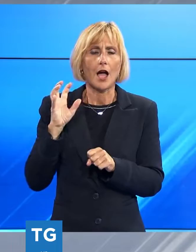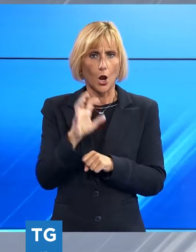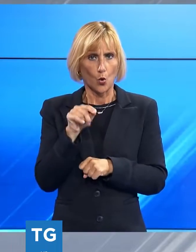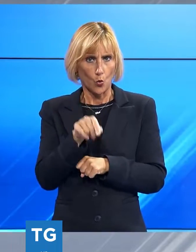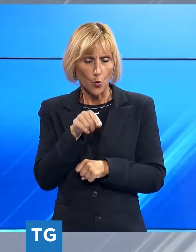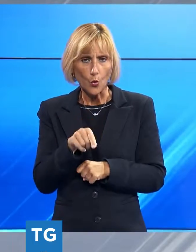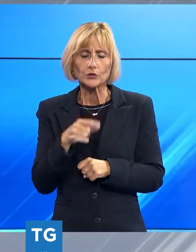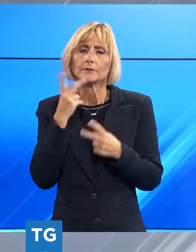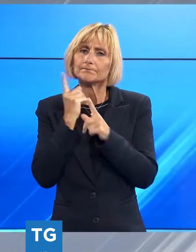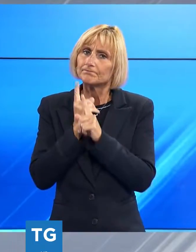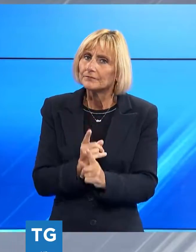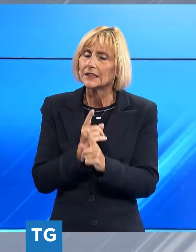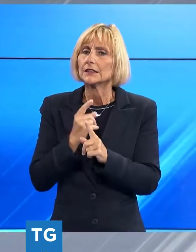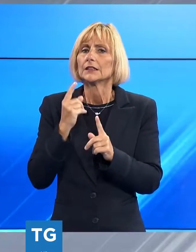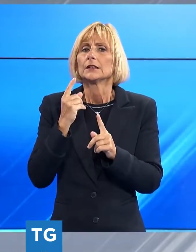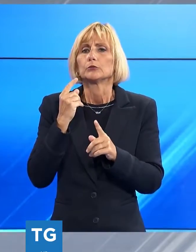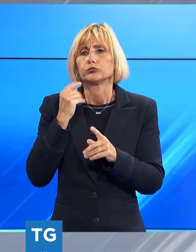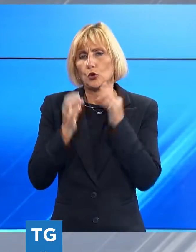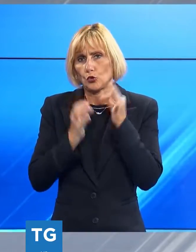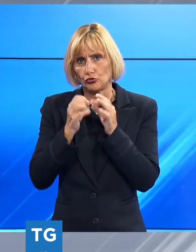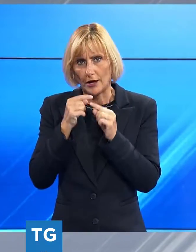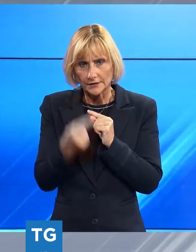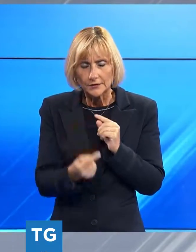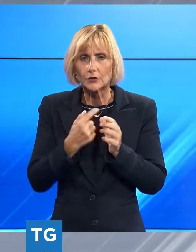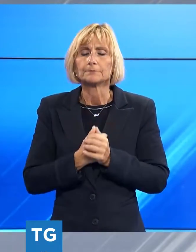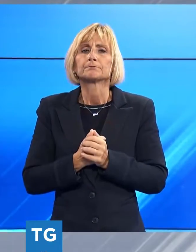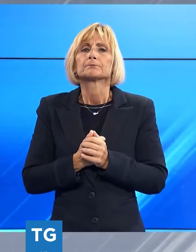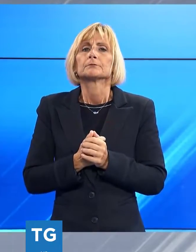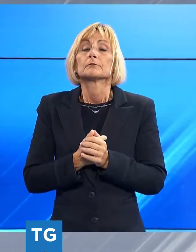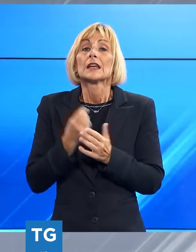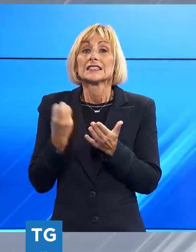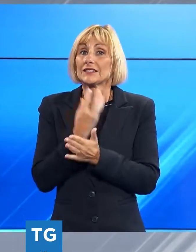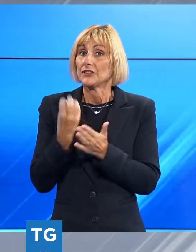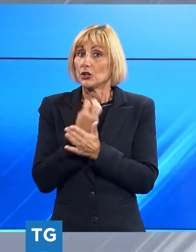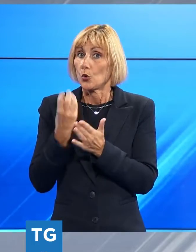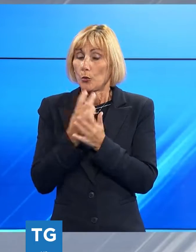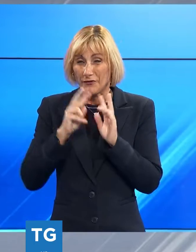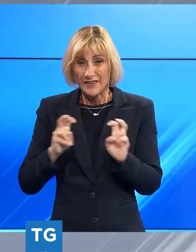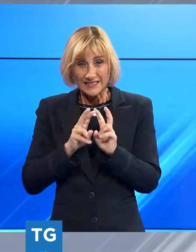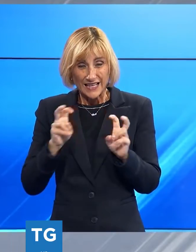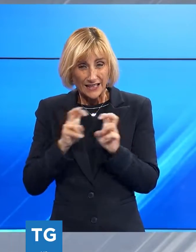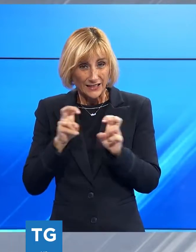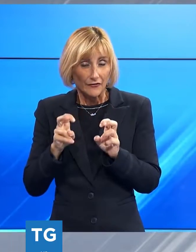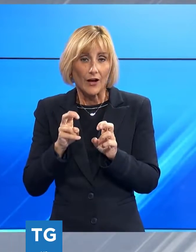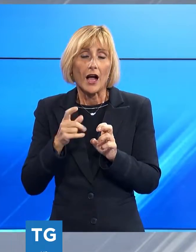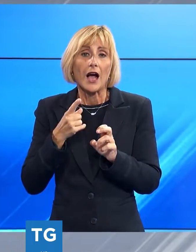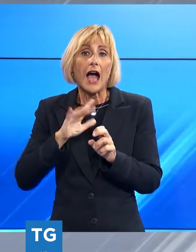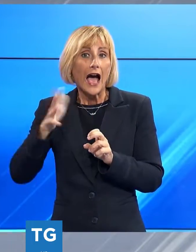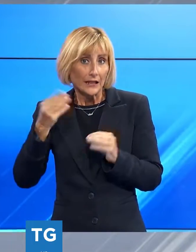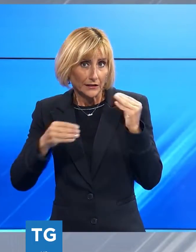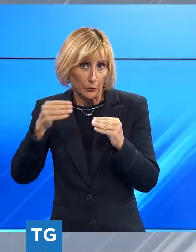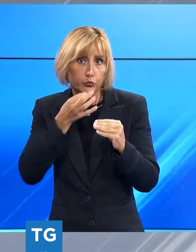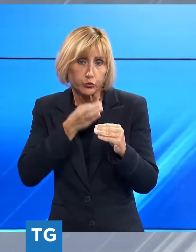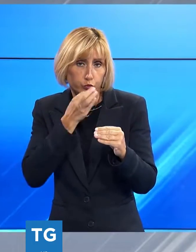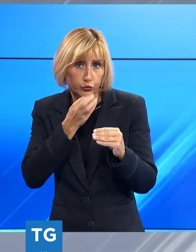sarà vagliata nel corso del successivo processo. Non si escludono ulteriori sviluppi investigativi e probatori, anche in favore della persona